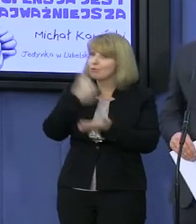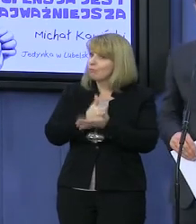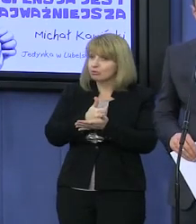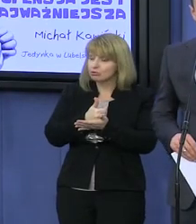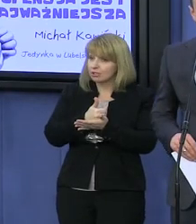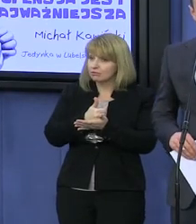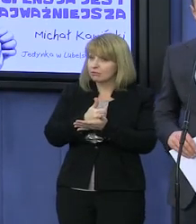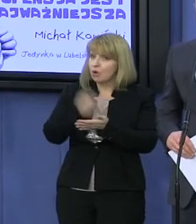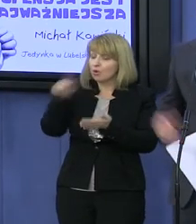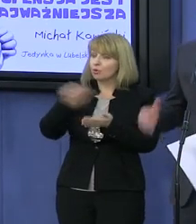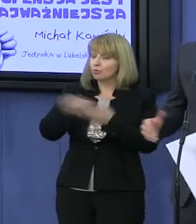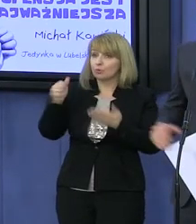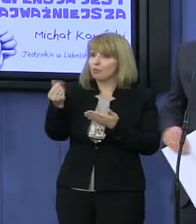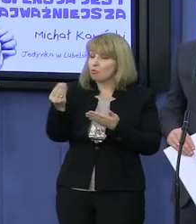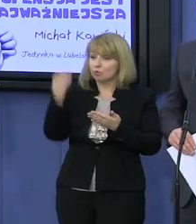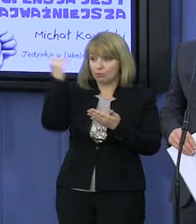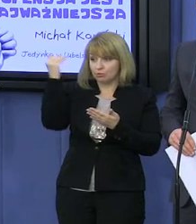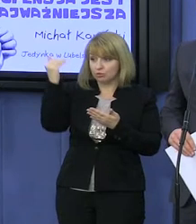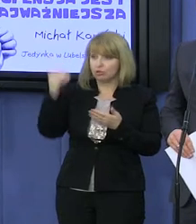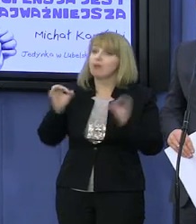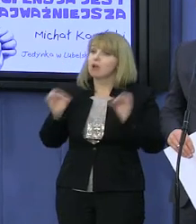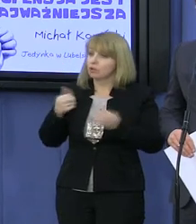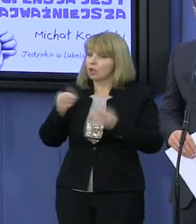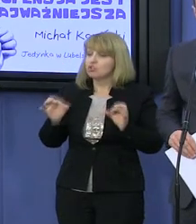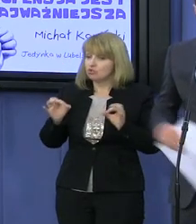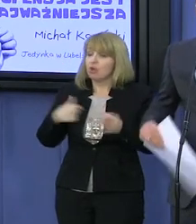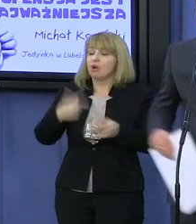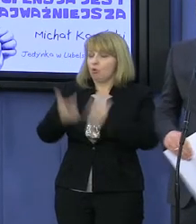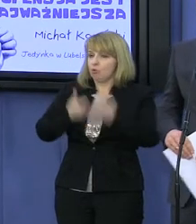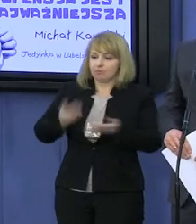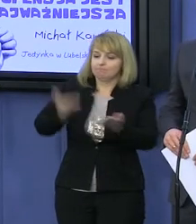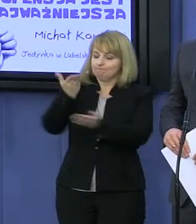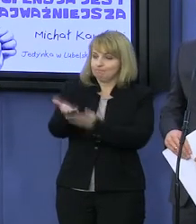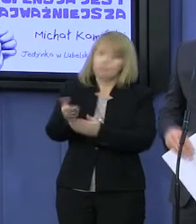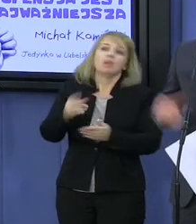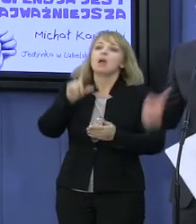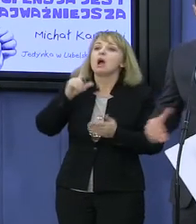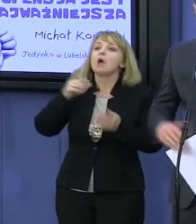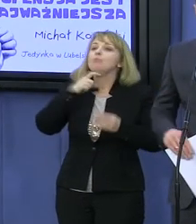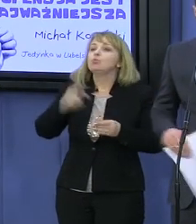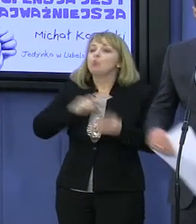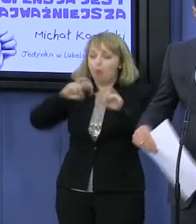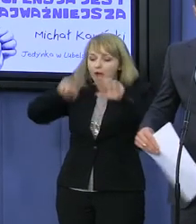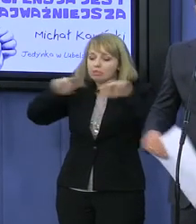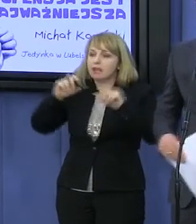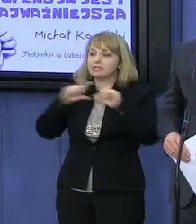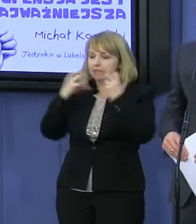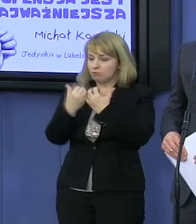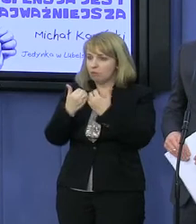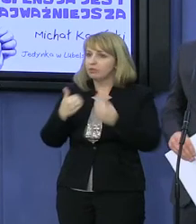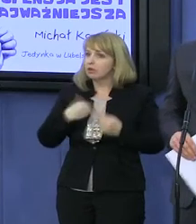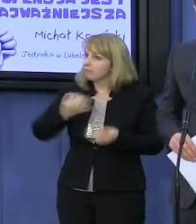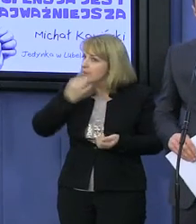składam do biura analiz sejmowych zapytanie, czy samorządy gminne, powiatowe i wojewódzkie mogą w jakikolwiek sposób